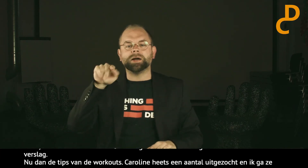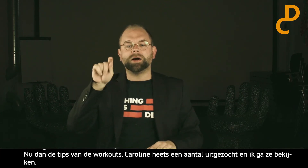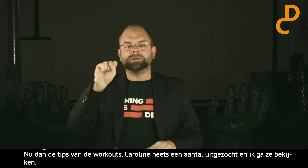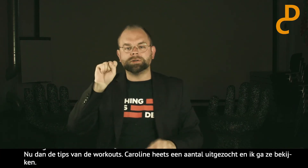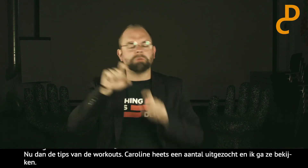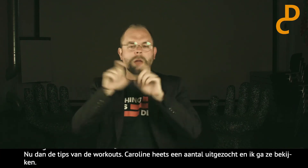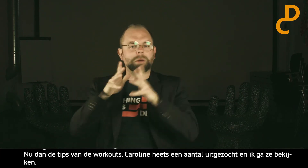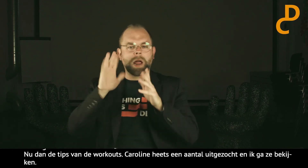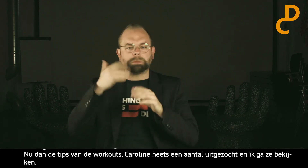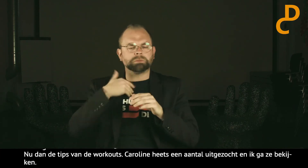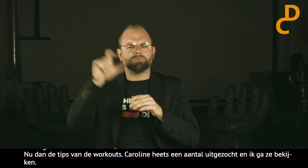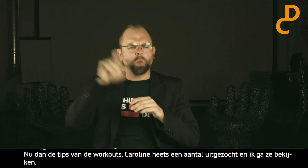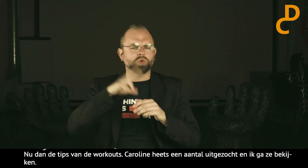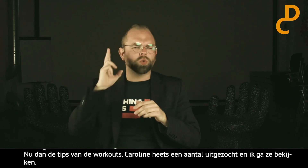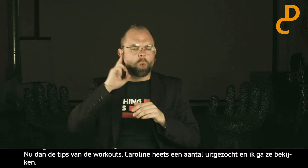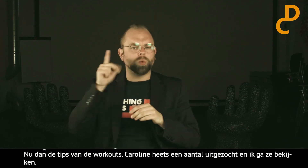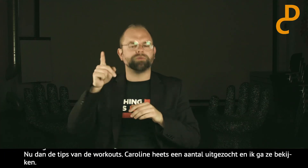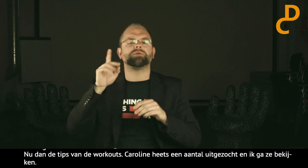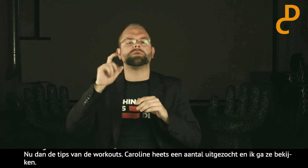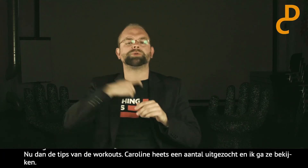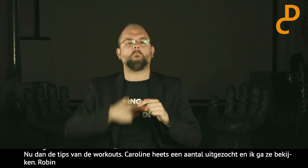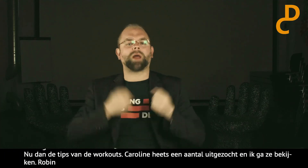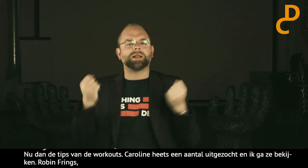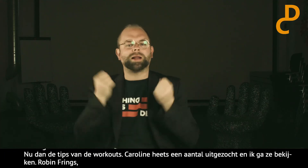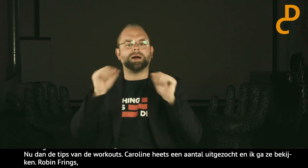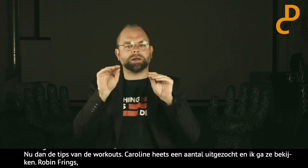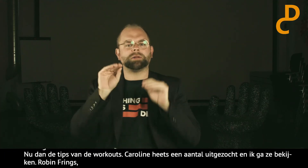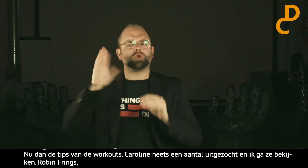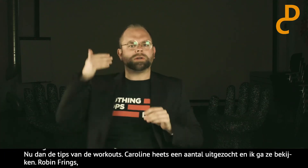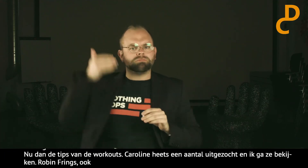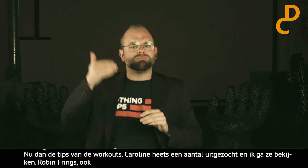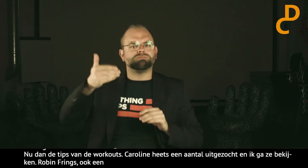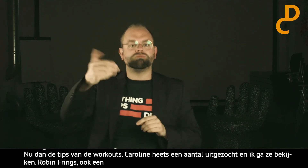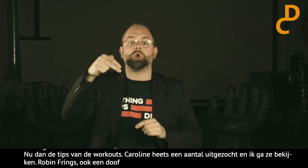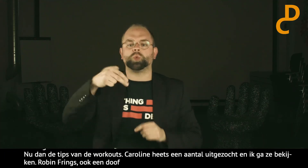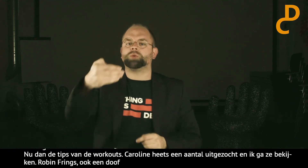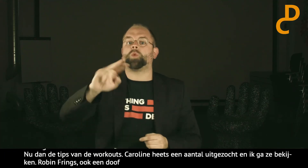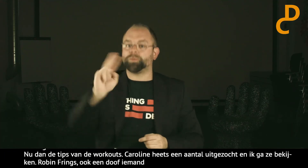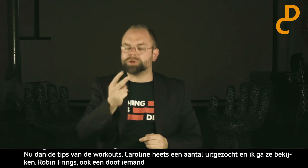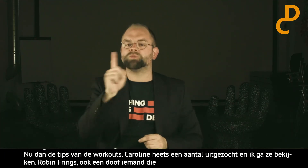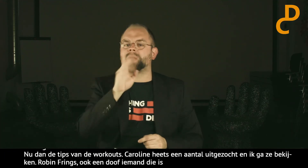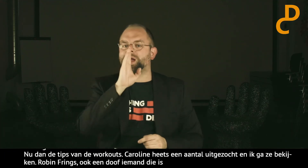Robin Fringe, een naamgebaar weet ik zo niet. Ook een doof iemand. Hij is een personal trainer en heeft geregeld nu,